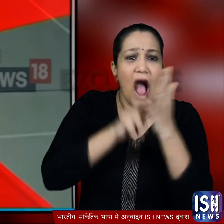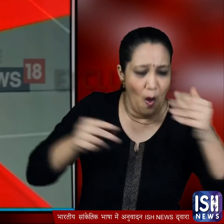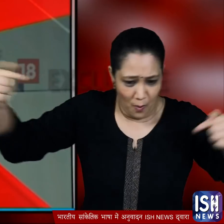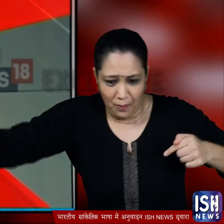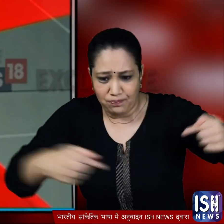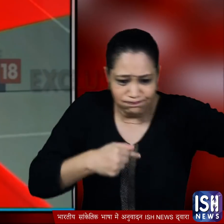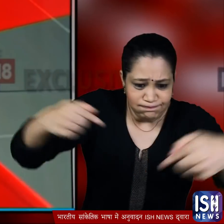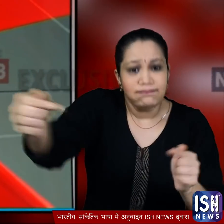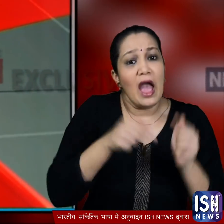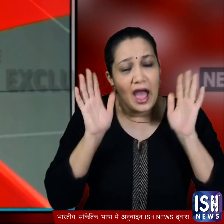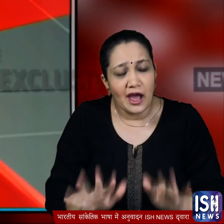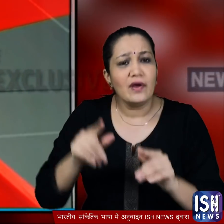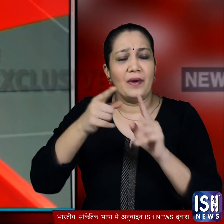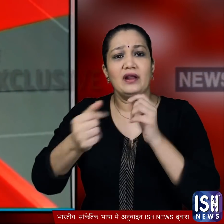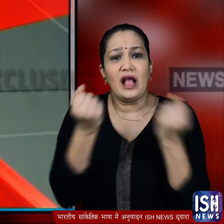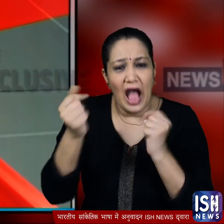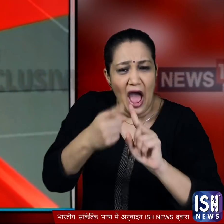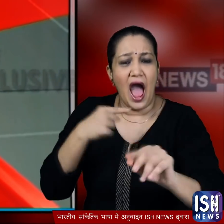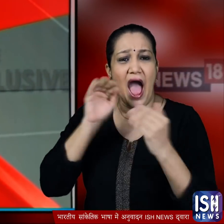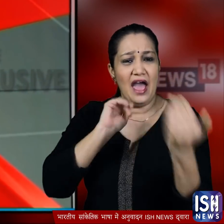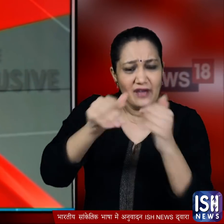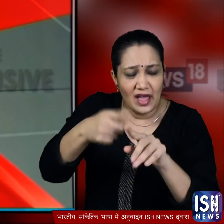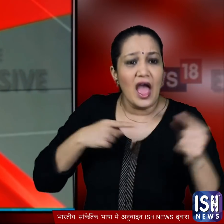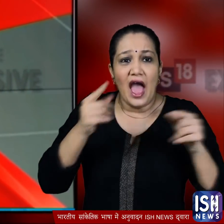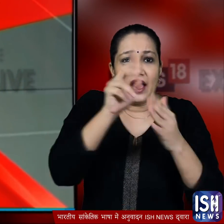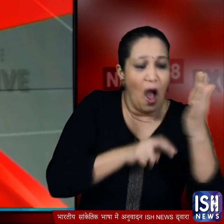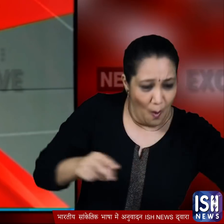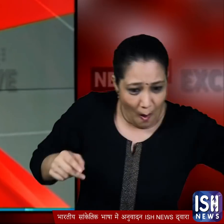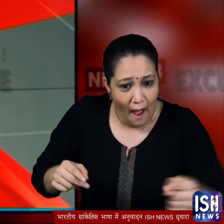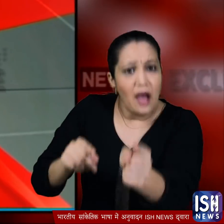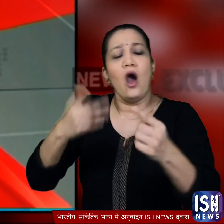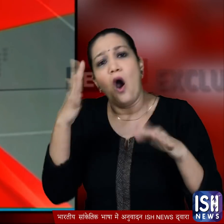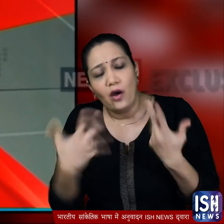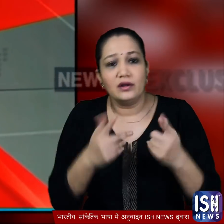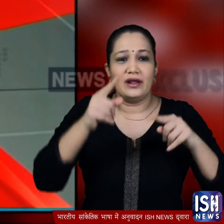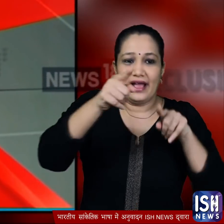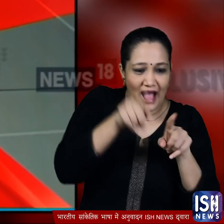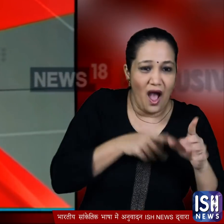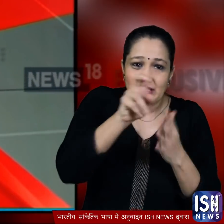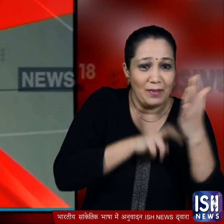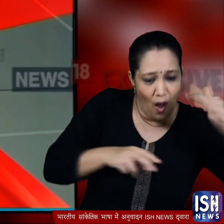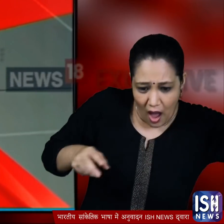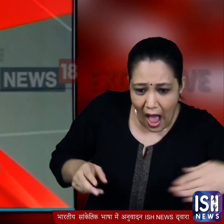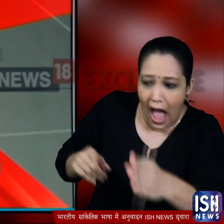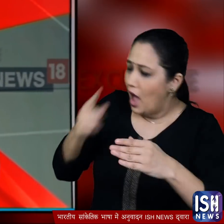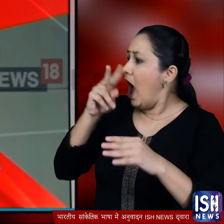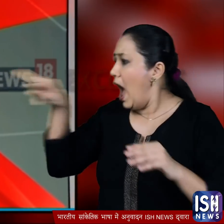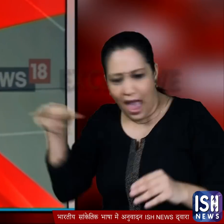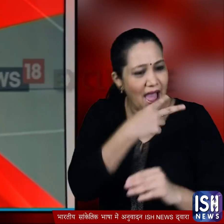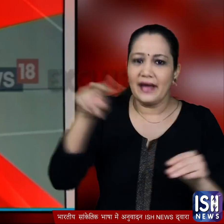लेकिन तब भी न तो हाईवे पर गाड़ी चलाने वालों को गाउं की तरफ से आने वाले दिखते हैं और nau गाउं से हाईवे पर जाने वालों को दाएं बाएं रखने का